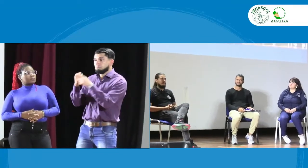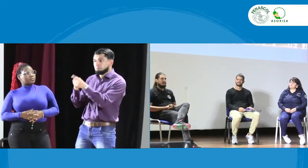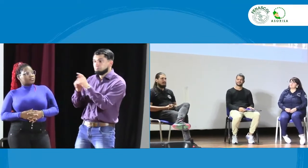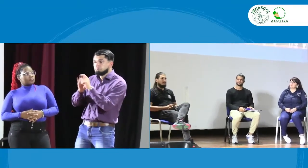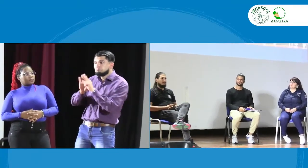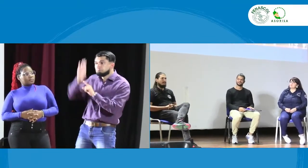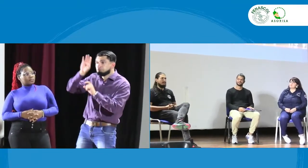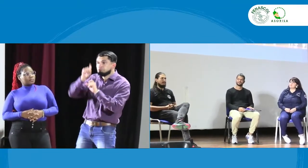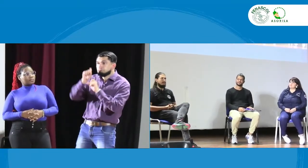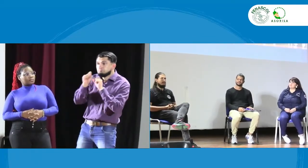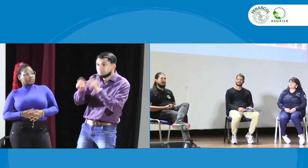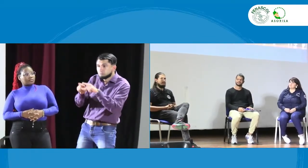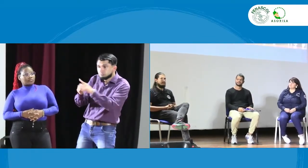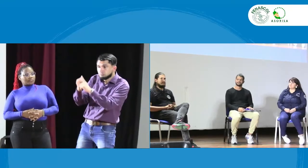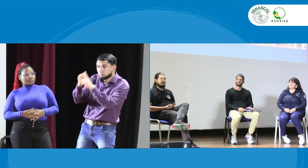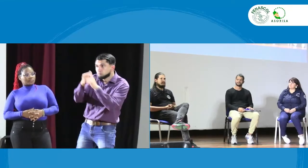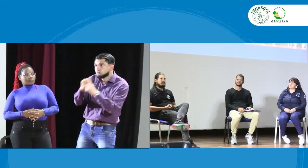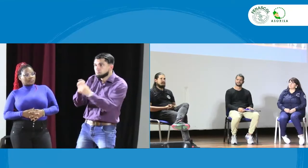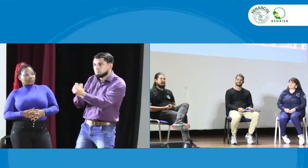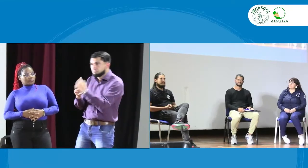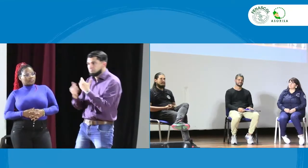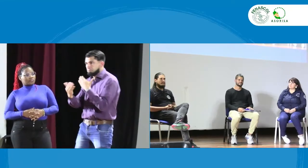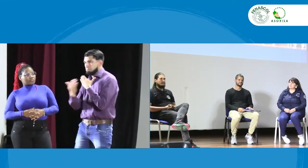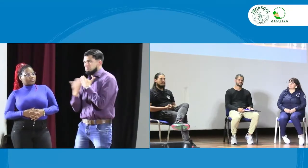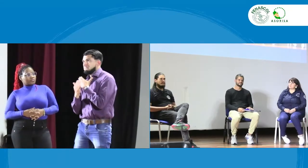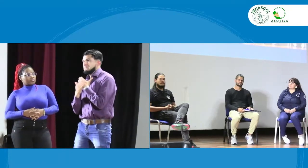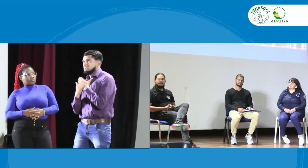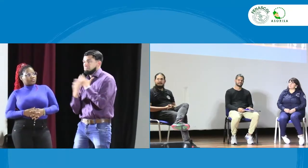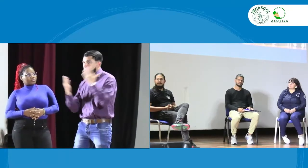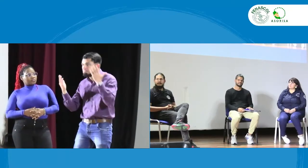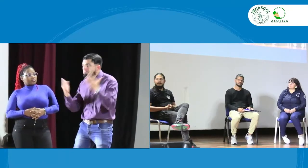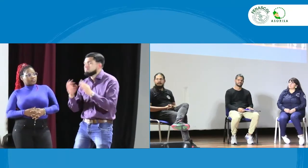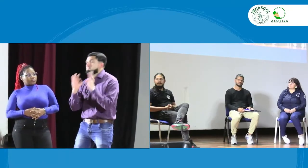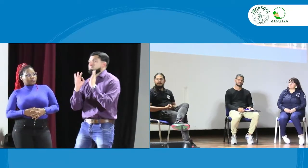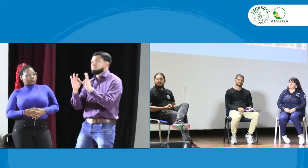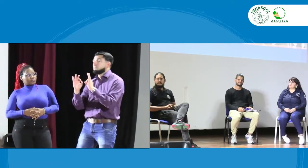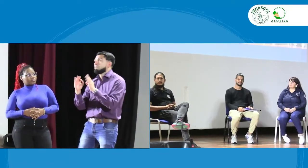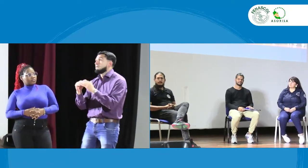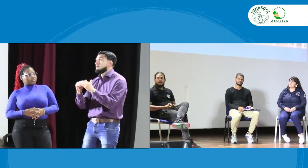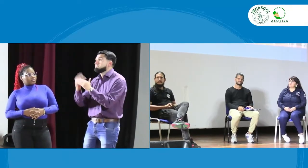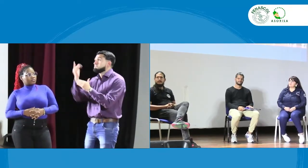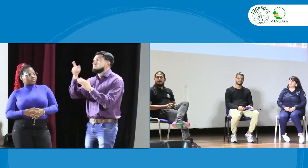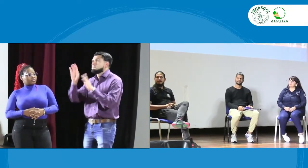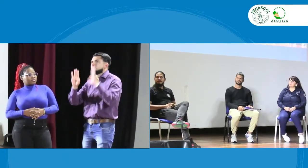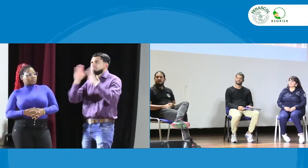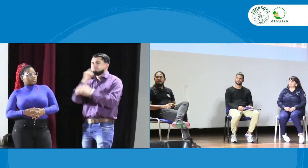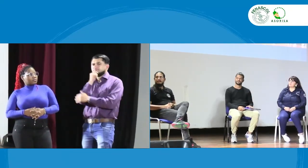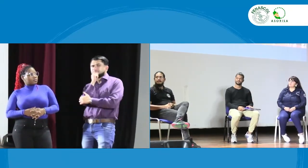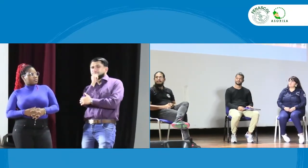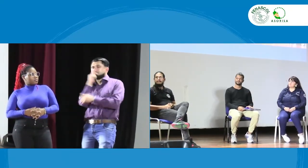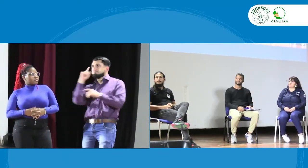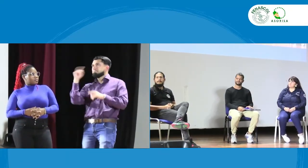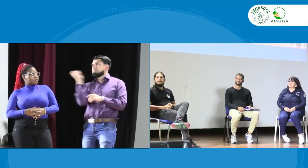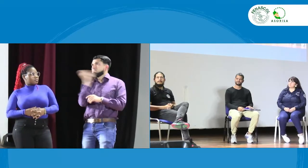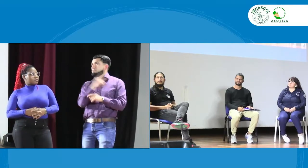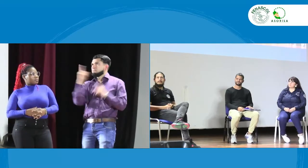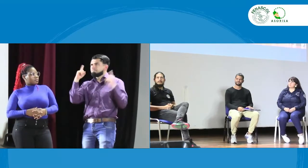acá, que estén en sitio y nos den sus preguntas y una persona que pueda tener alguna pregunta allí en el Zoom.